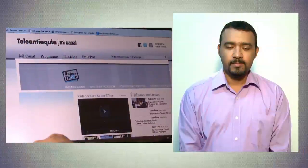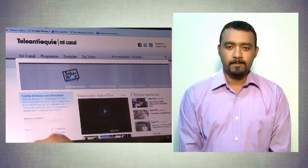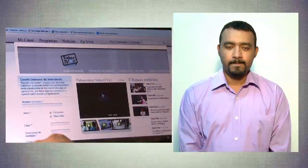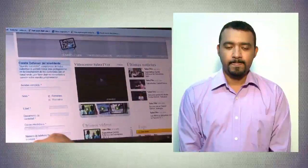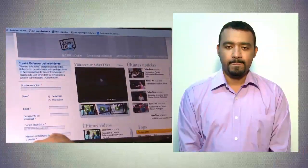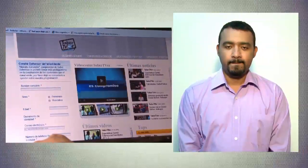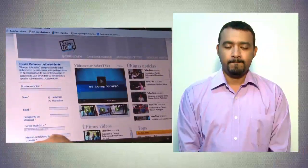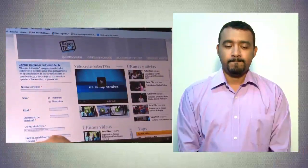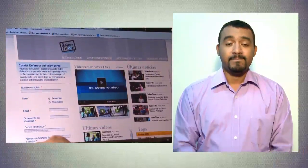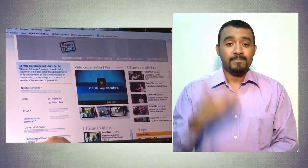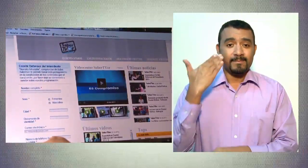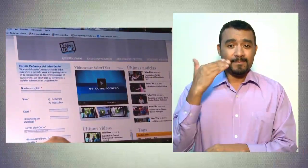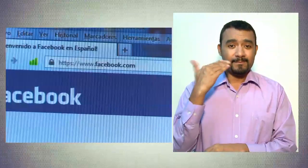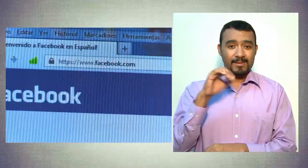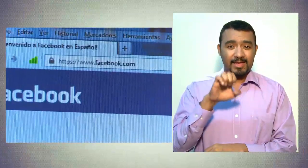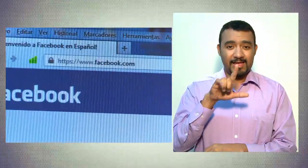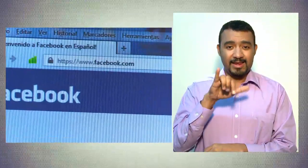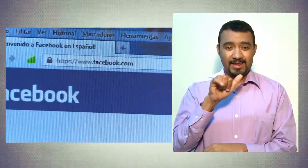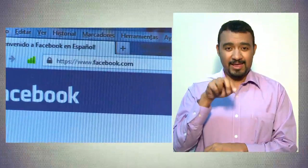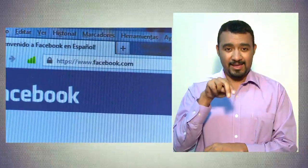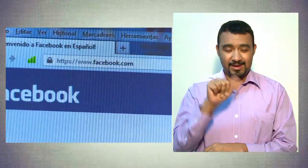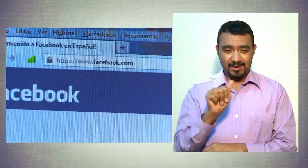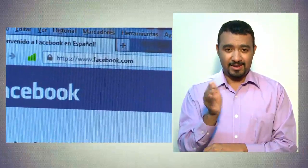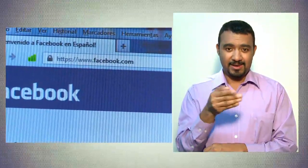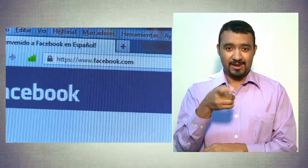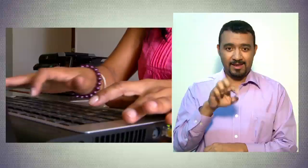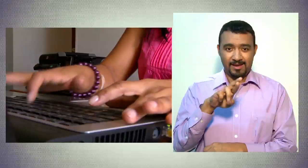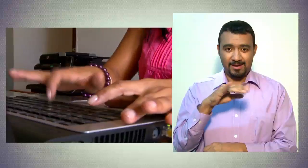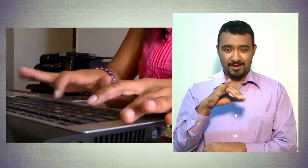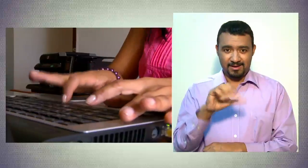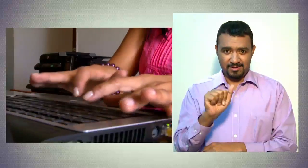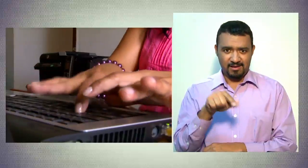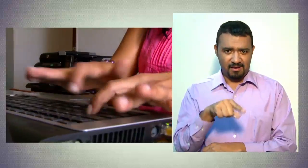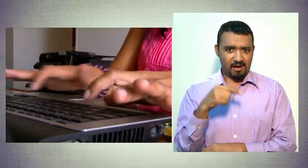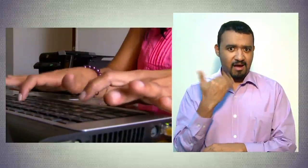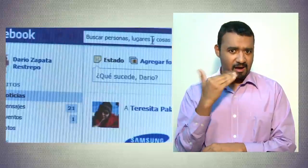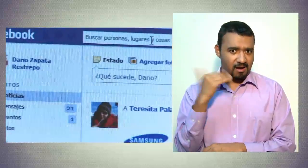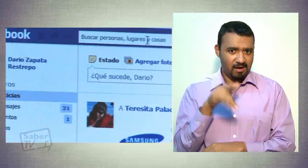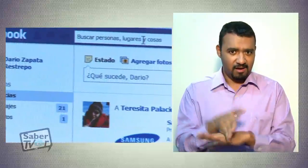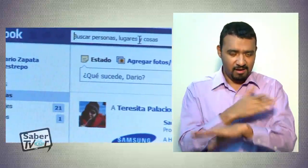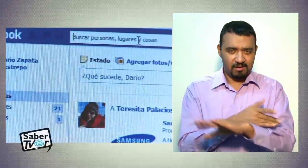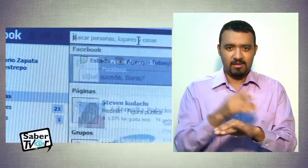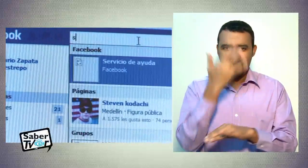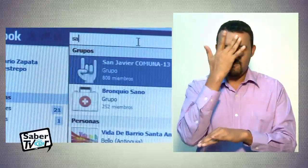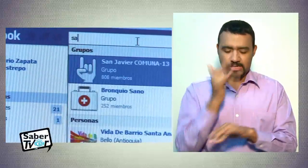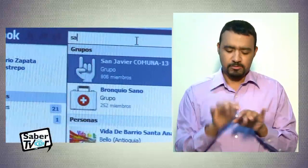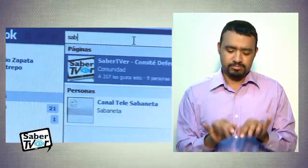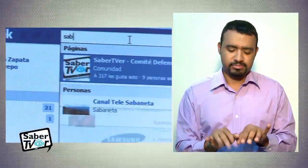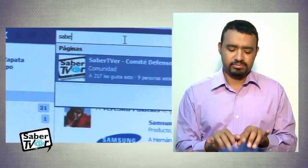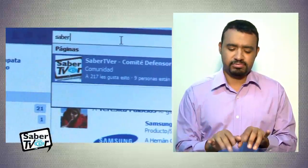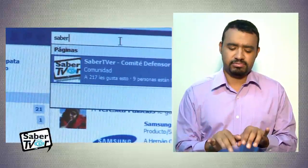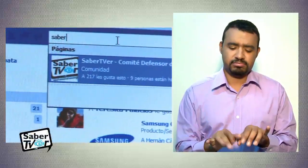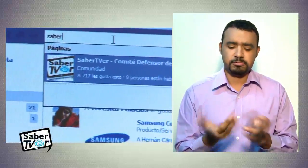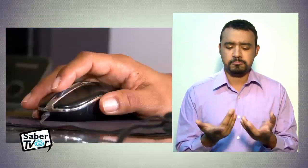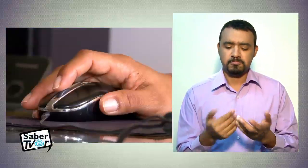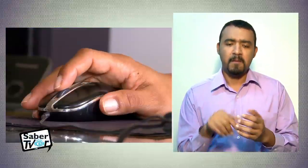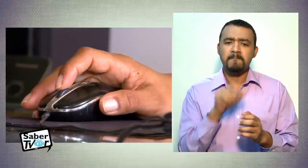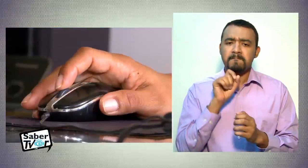Eliana García Montoya nos escribió hace algunos días por Facebook preguntándonos por la finalidad de algunas herramientas que existen en televisión para la